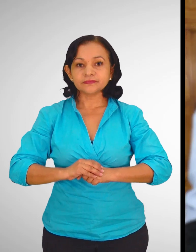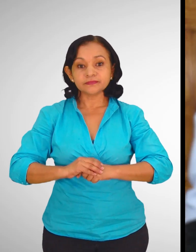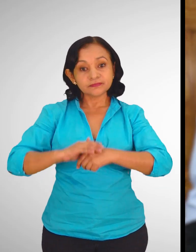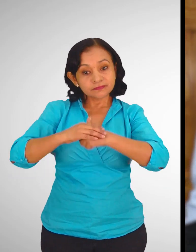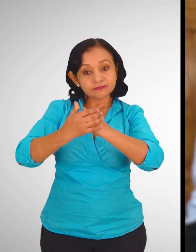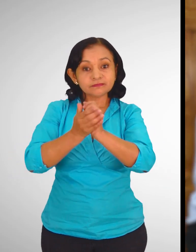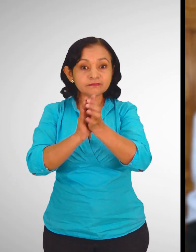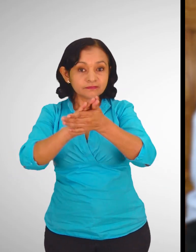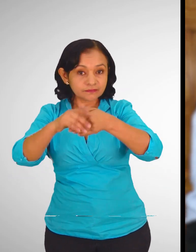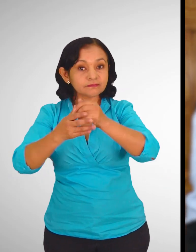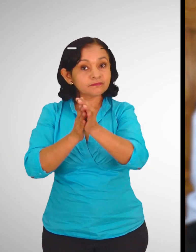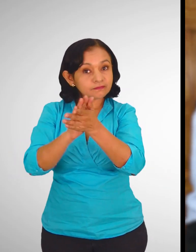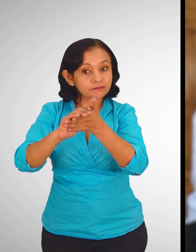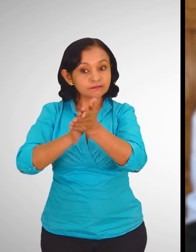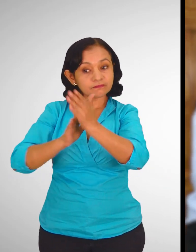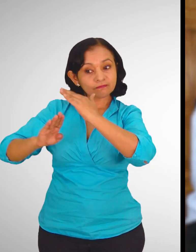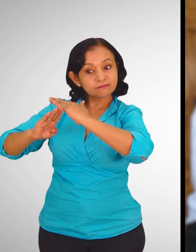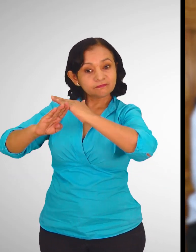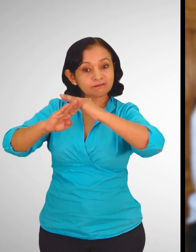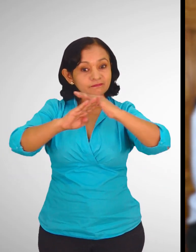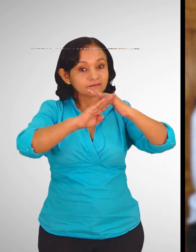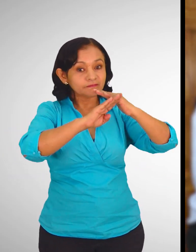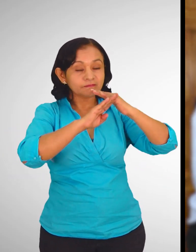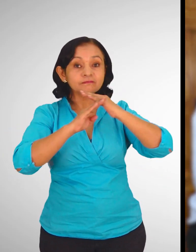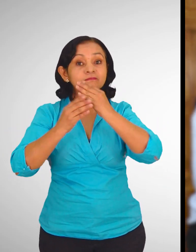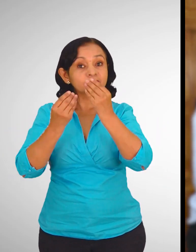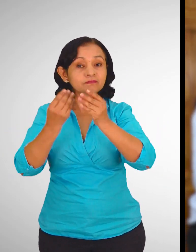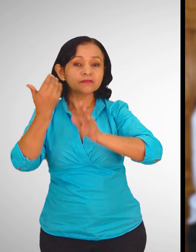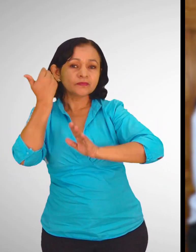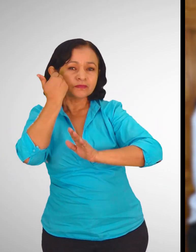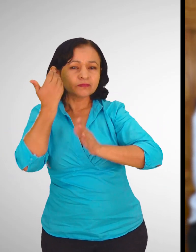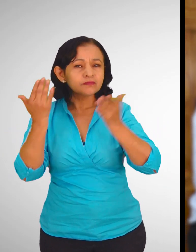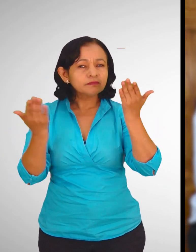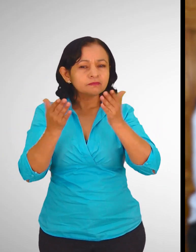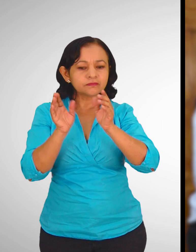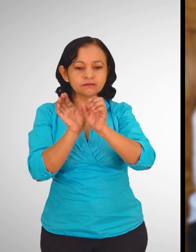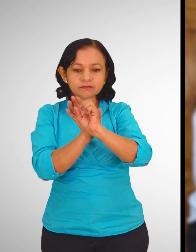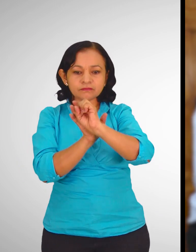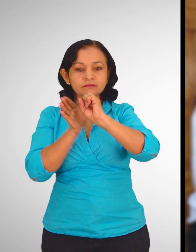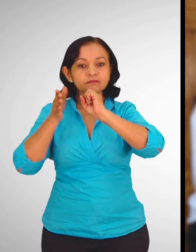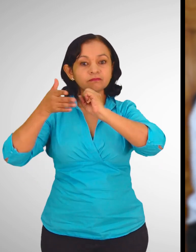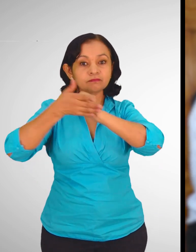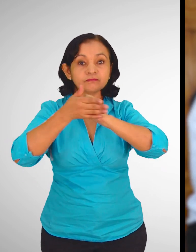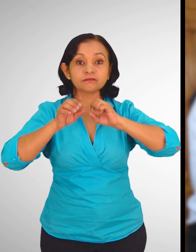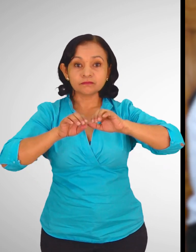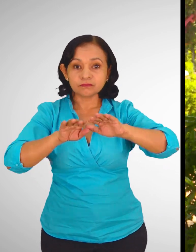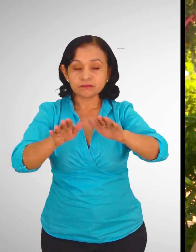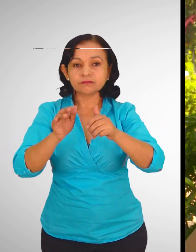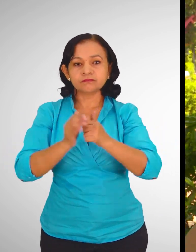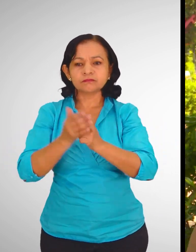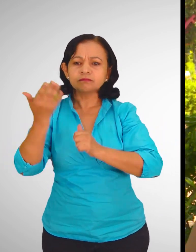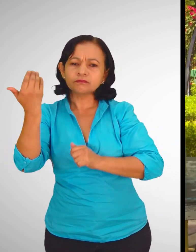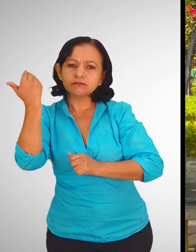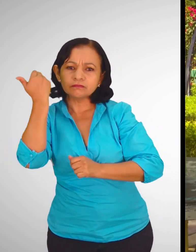Lavarnos las manos previene múltiples enfermedades como la transmitida por el coronavirus. Las enfermedades